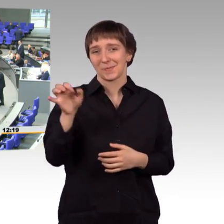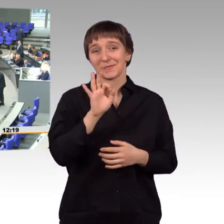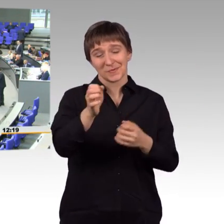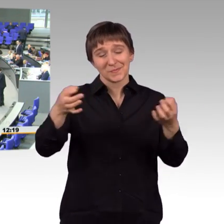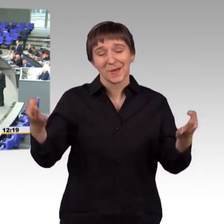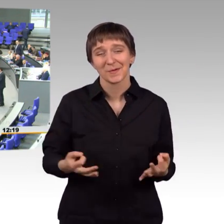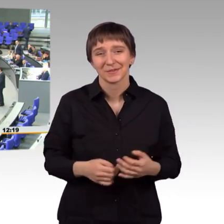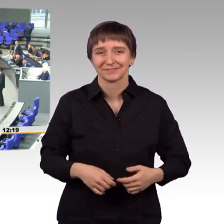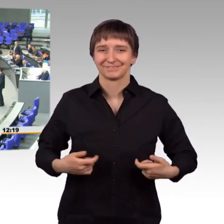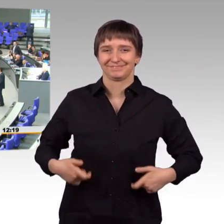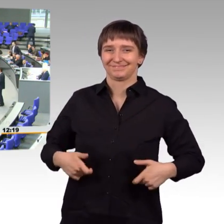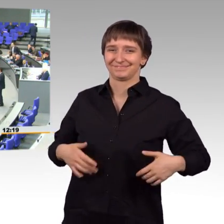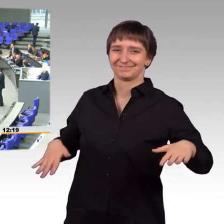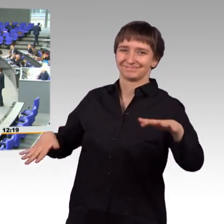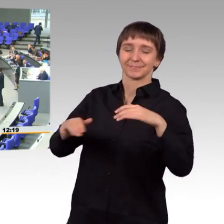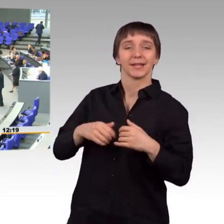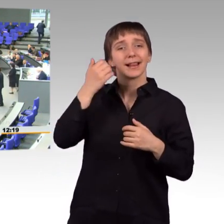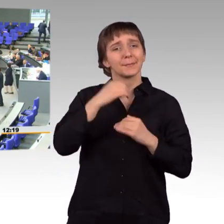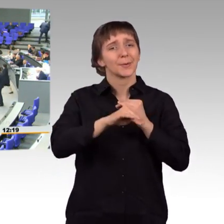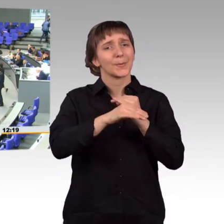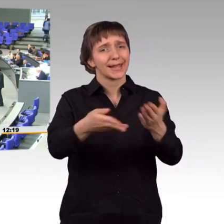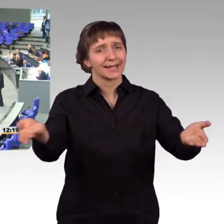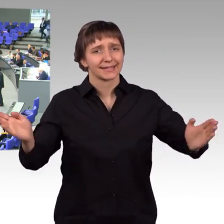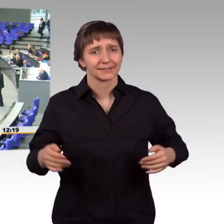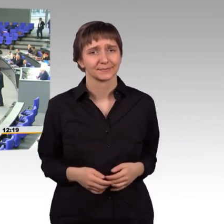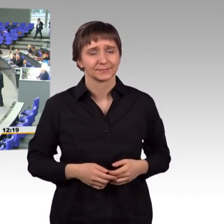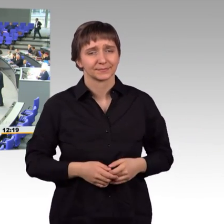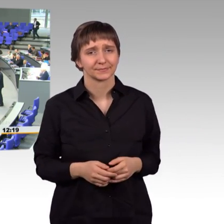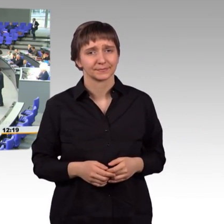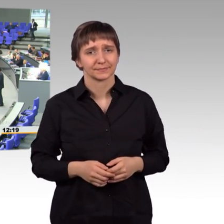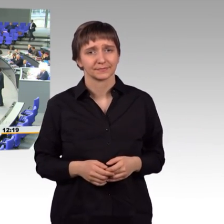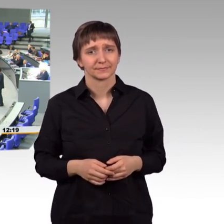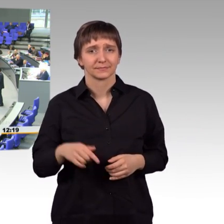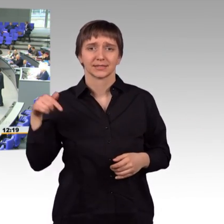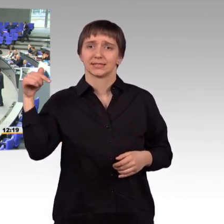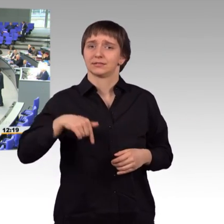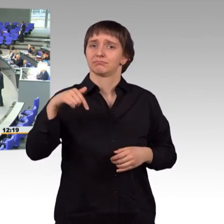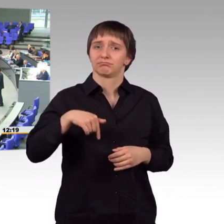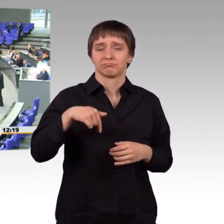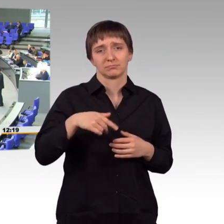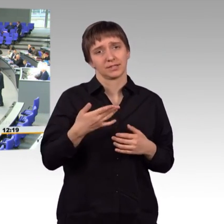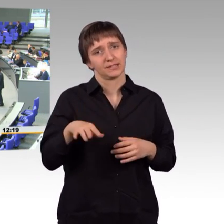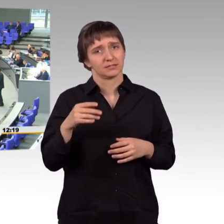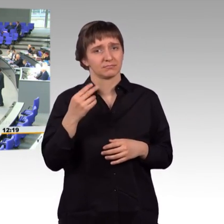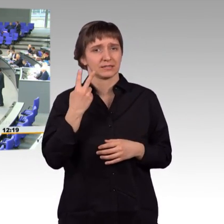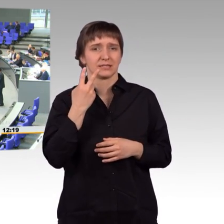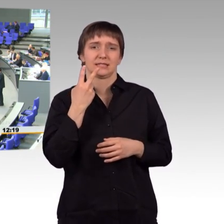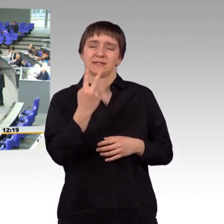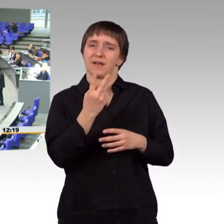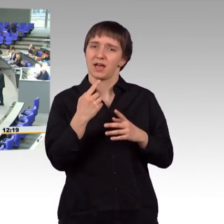Meine lieben Kolleginnen und Kollegen, wir sind am Ende zweier sehr spannender und zugleich sehr ernsthafter Debatten